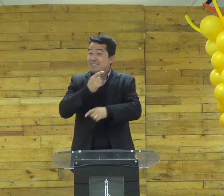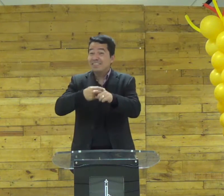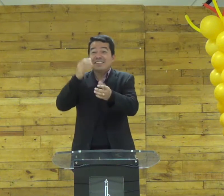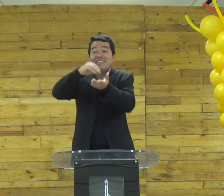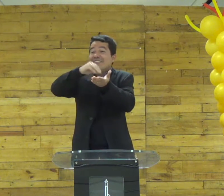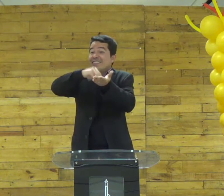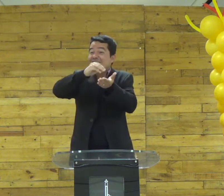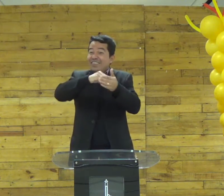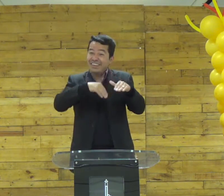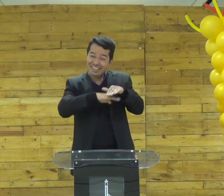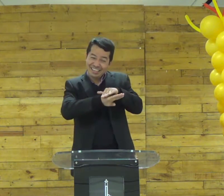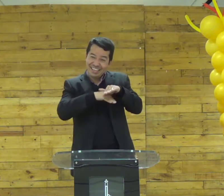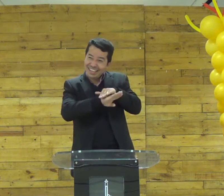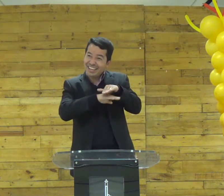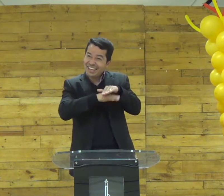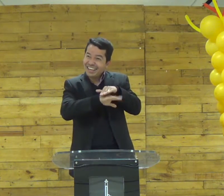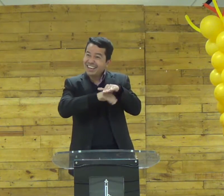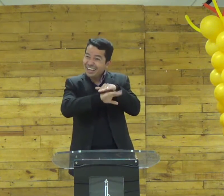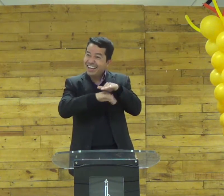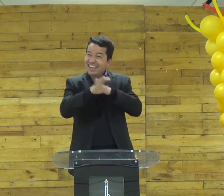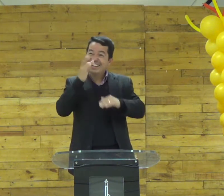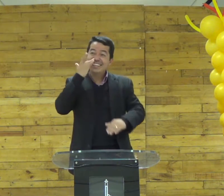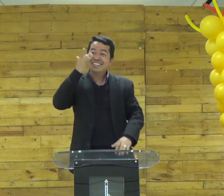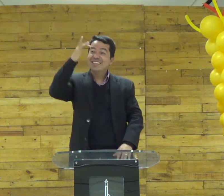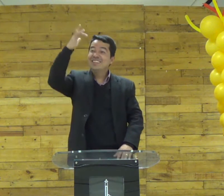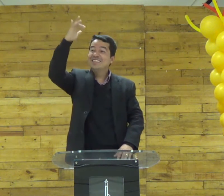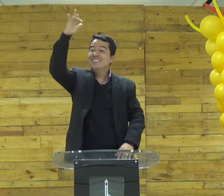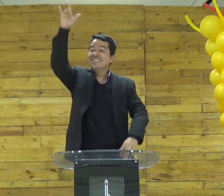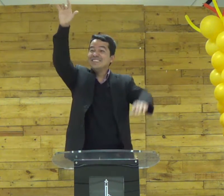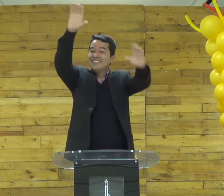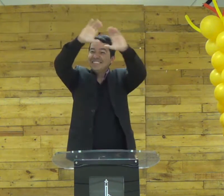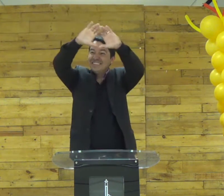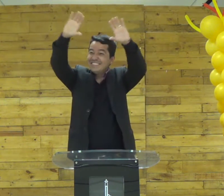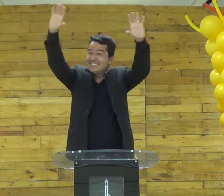por quê? uma tenda? por quê não acumulou tesouros do céu?